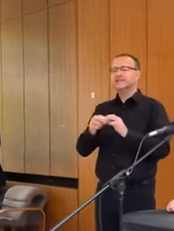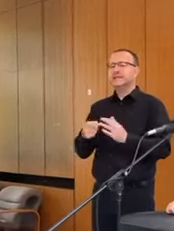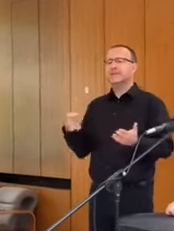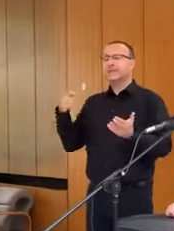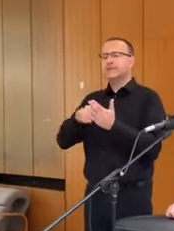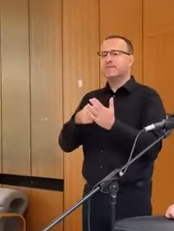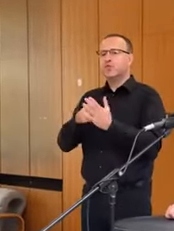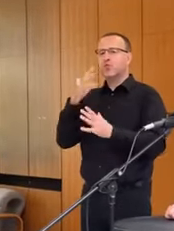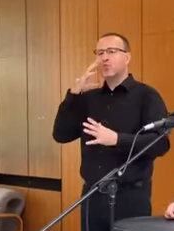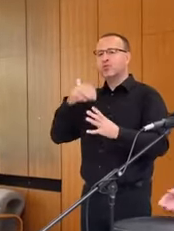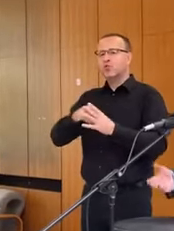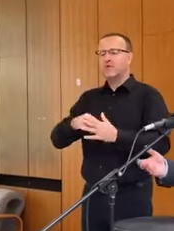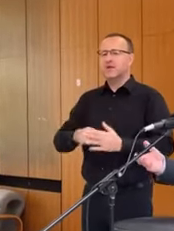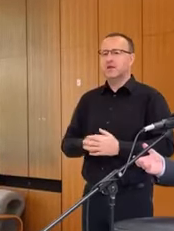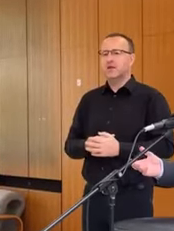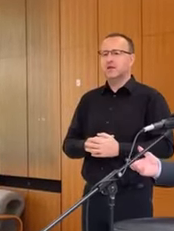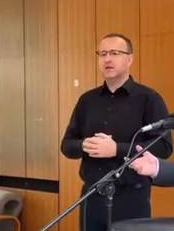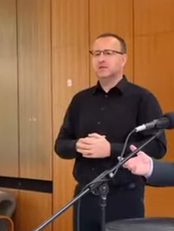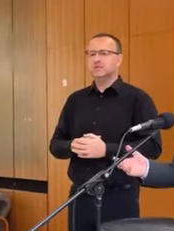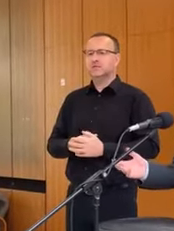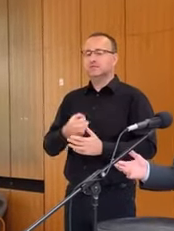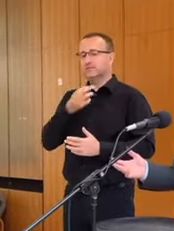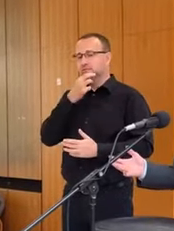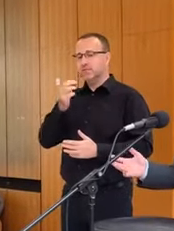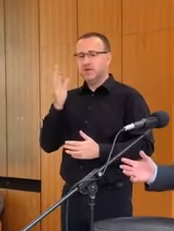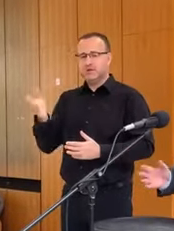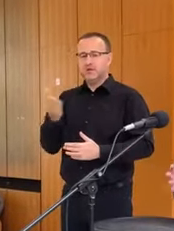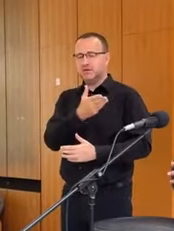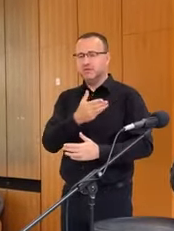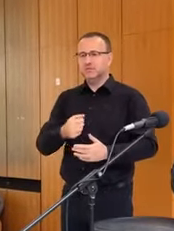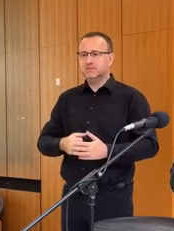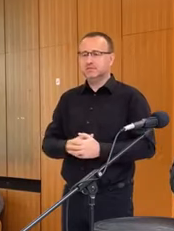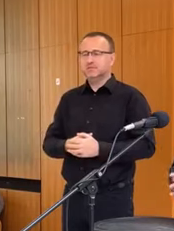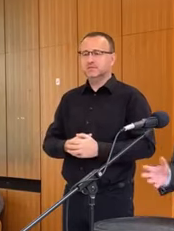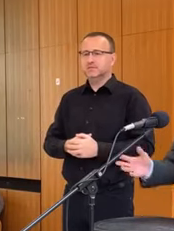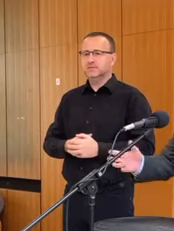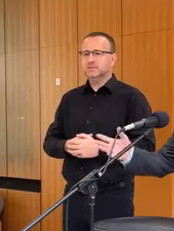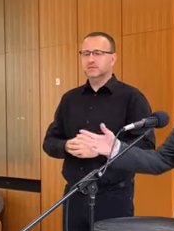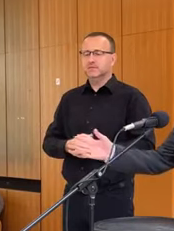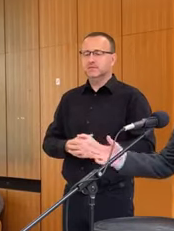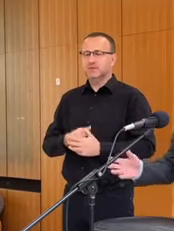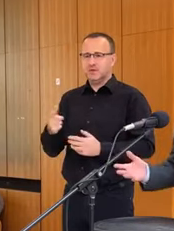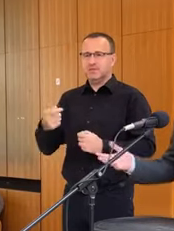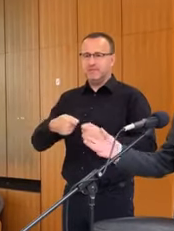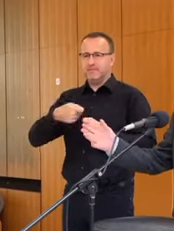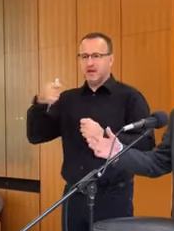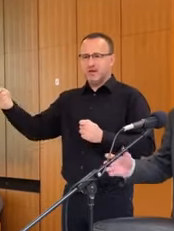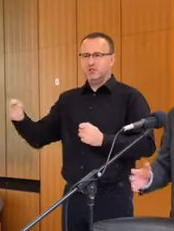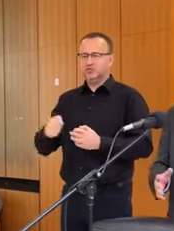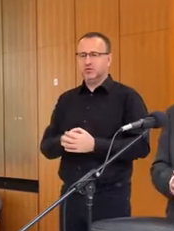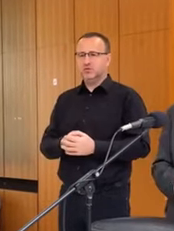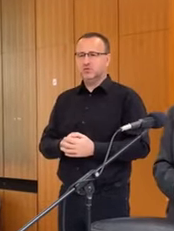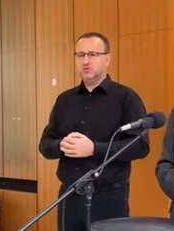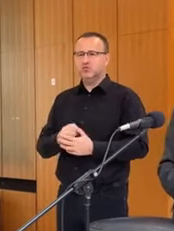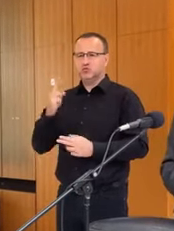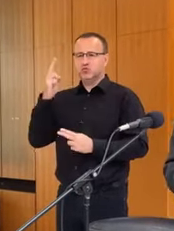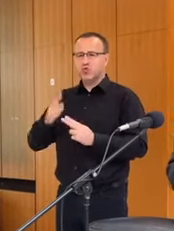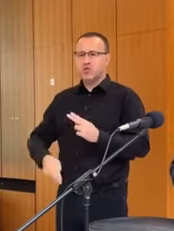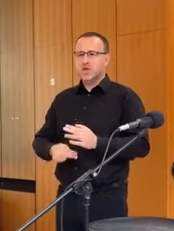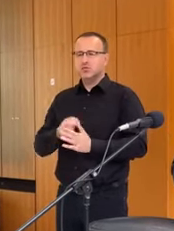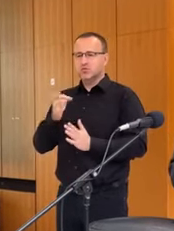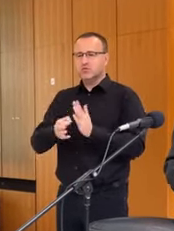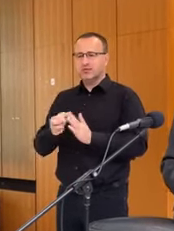Čiže sa výčiť z námi rovnoutá? Môžete rovnoutá, lebo to je jednoduchá vec. Je to predlženie, keďže končila Lehota